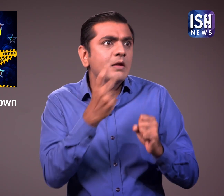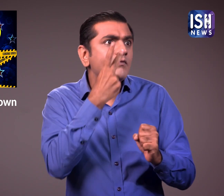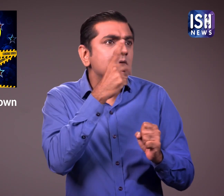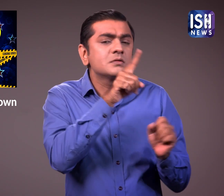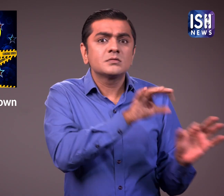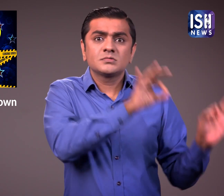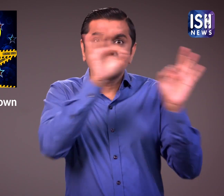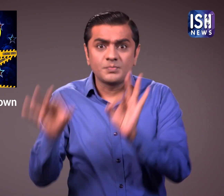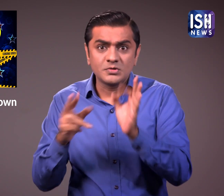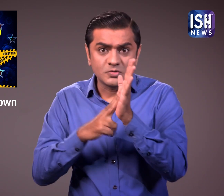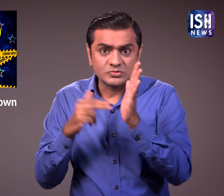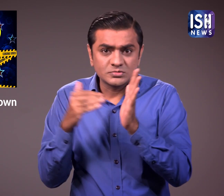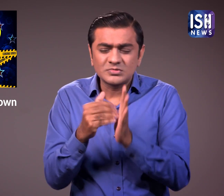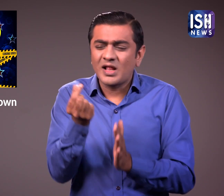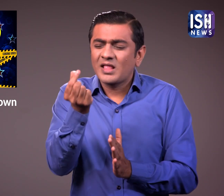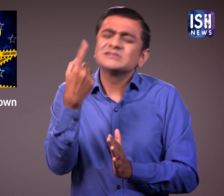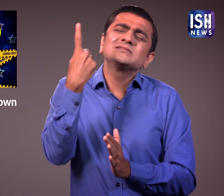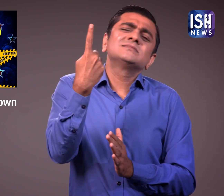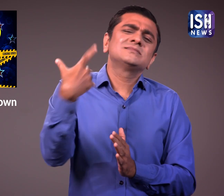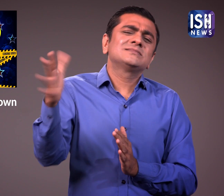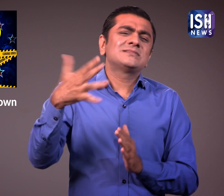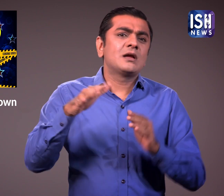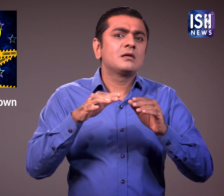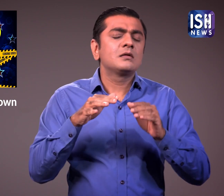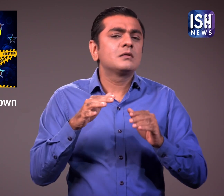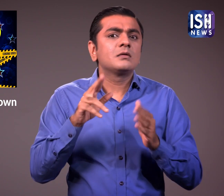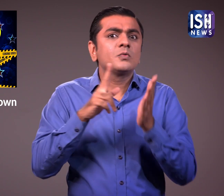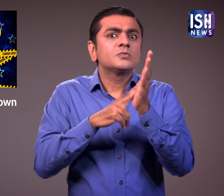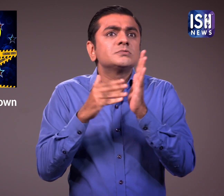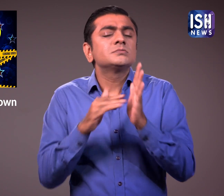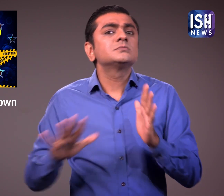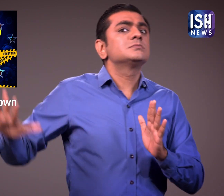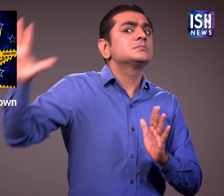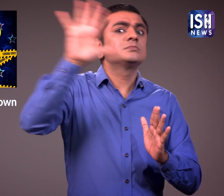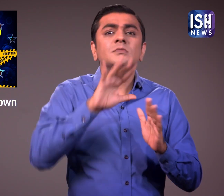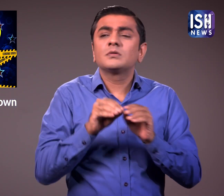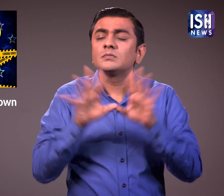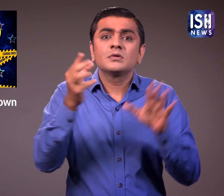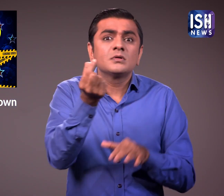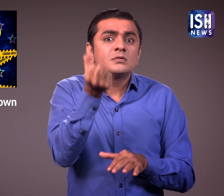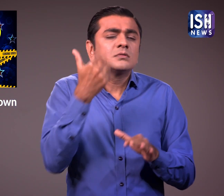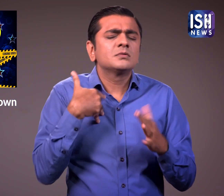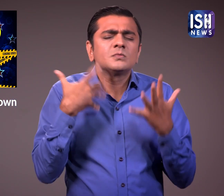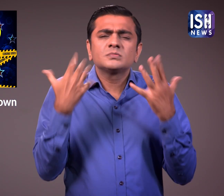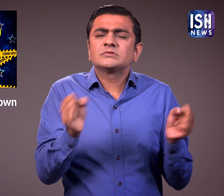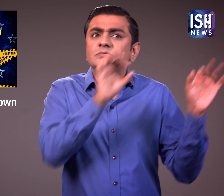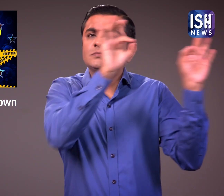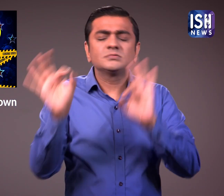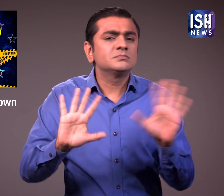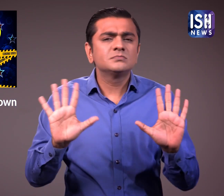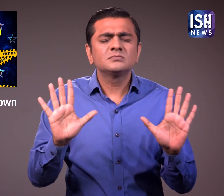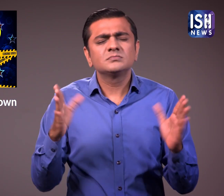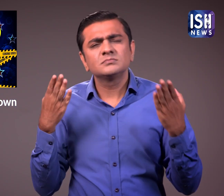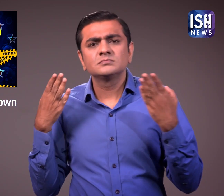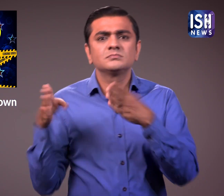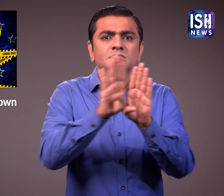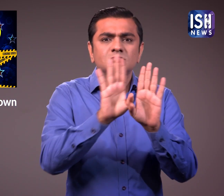से व्रिद्धी देखी गई जो बेकाबू हो गए। हम इसे नजरंदाज नहीं करना चाते और दूसरे देशों की तरह पीडित नहीं होना चाते